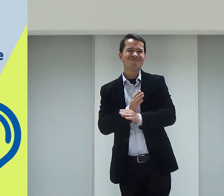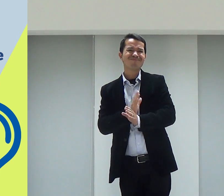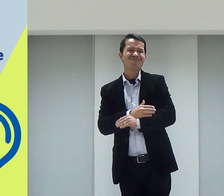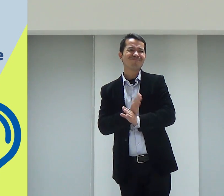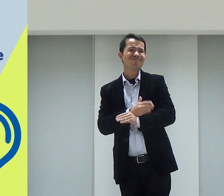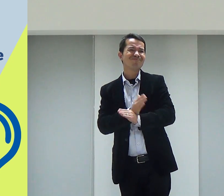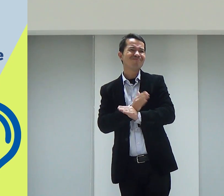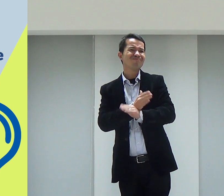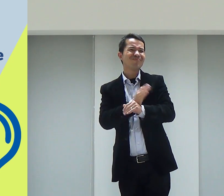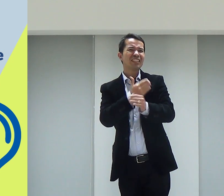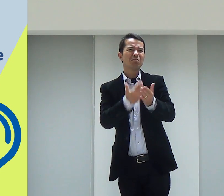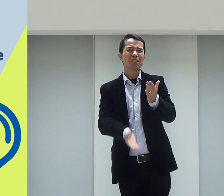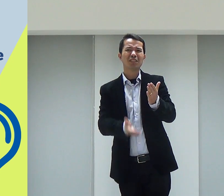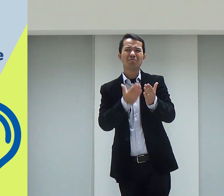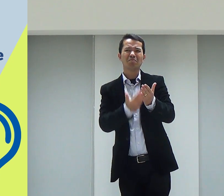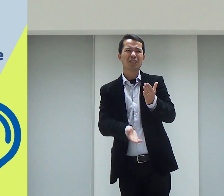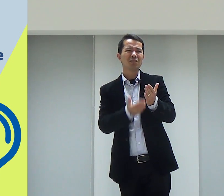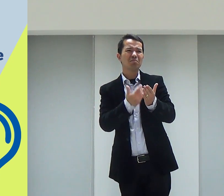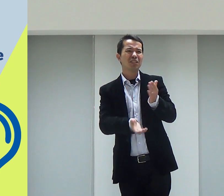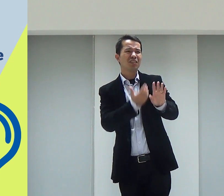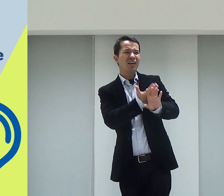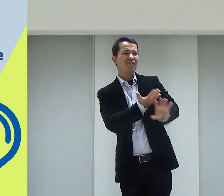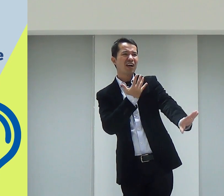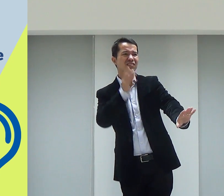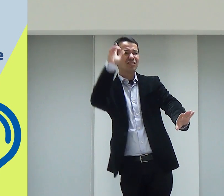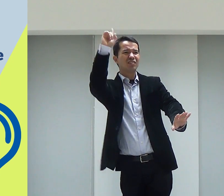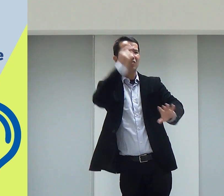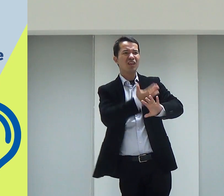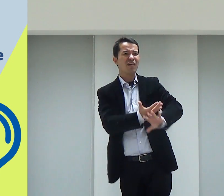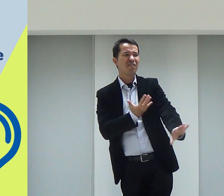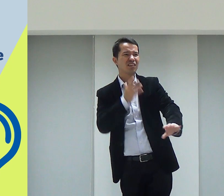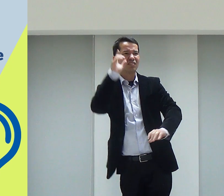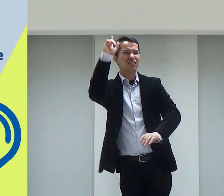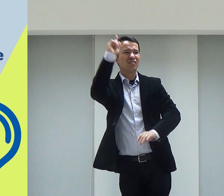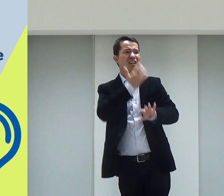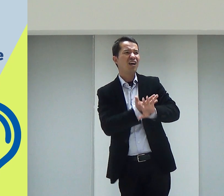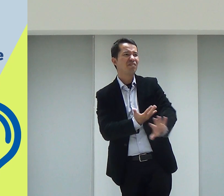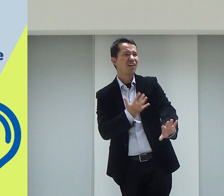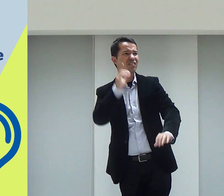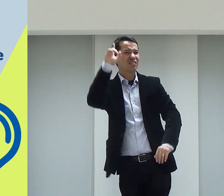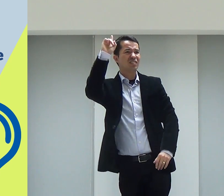Como que ficou? Eles ficaram perdidos pelo mundo, afastados de Deus.